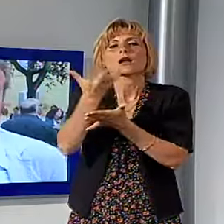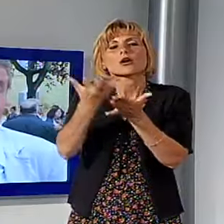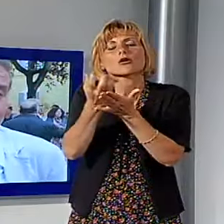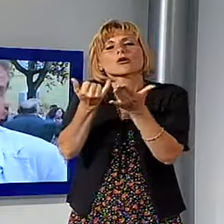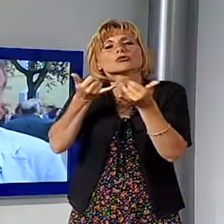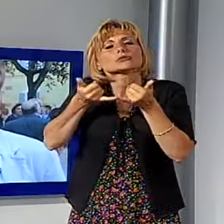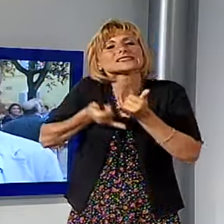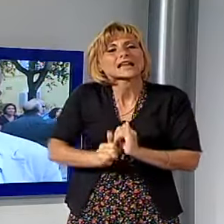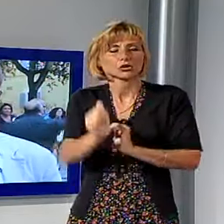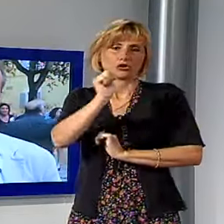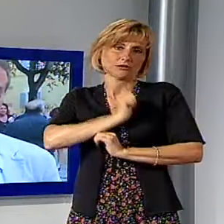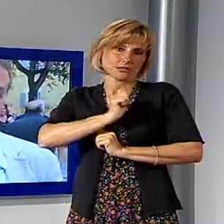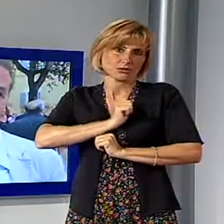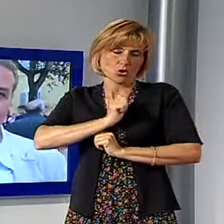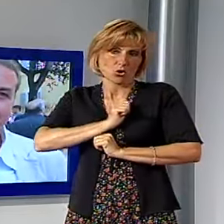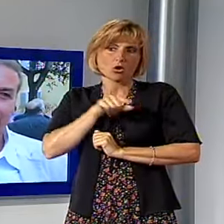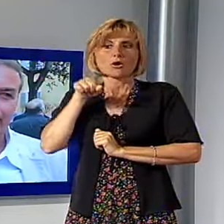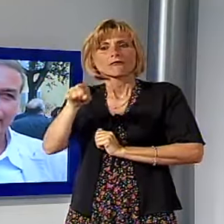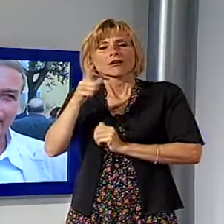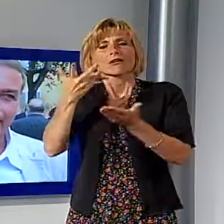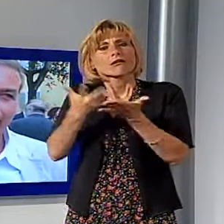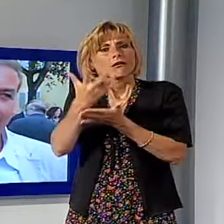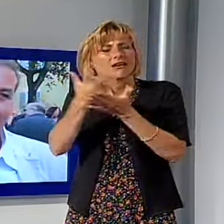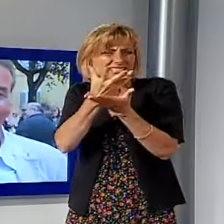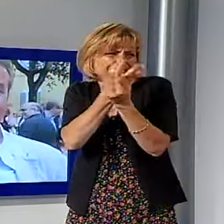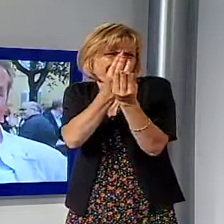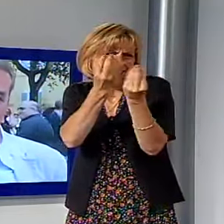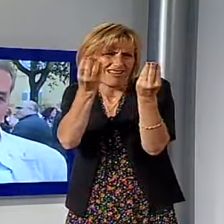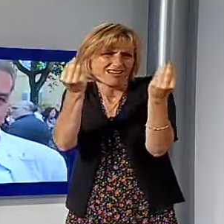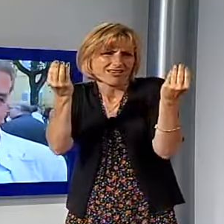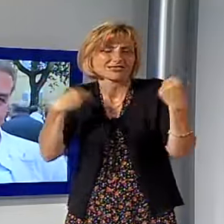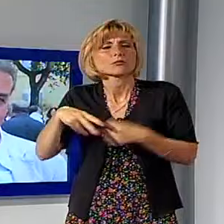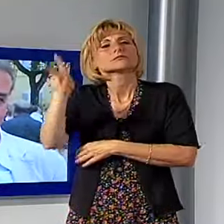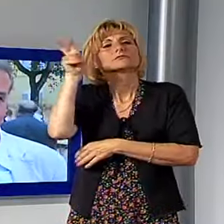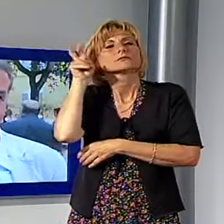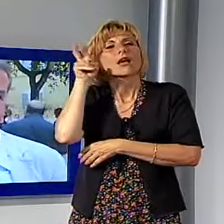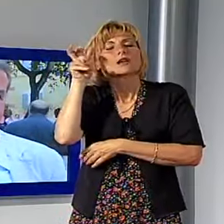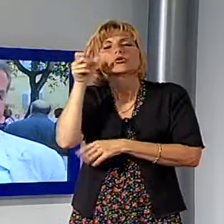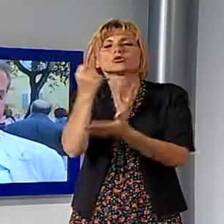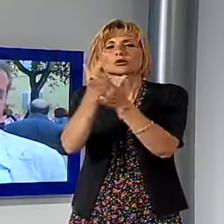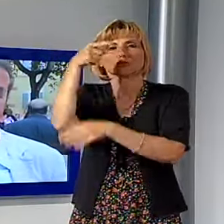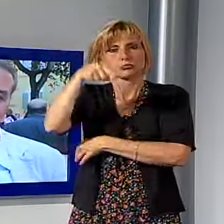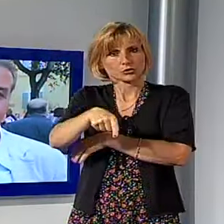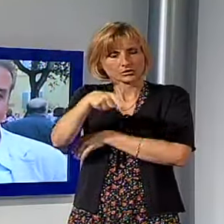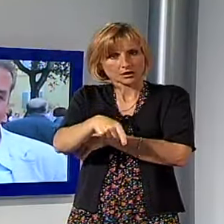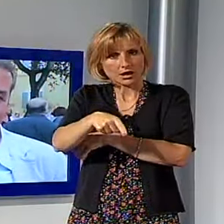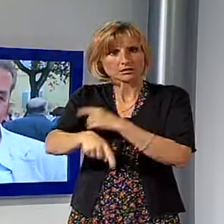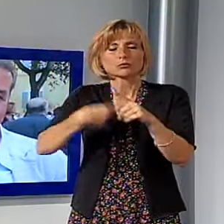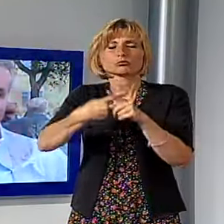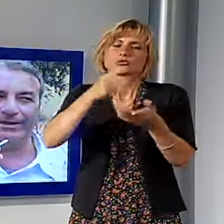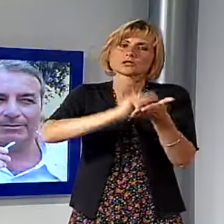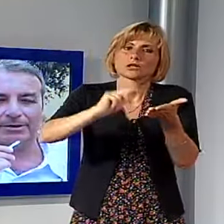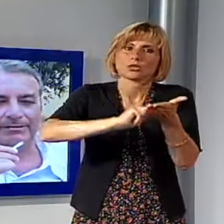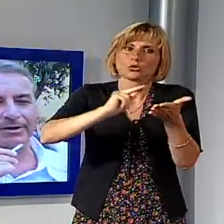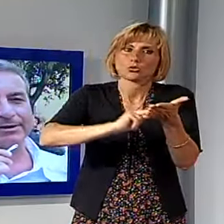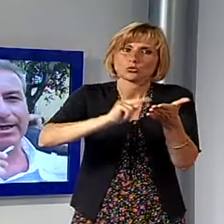Le cose da raccontare erano talmente tante che la parte di ascolto è stata importante e poi la parte di scrittura.